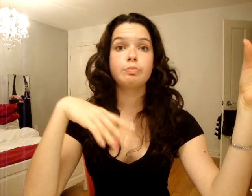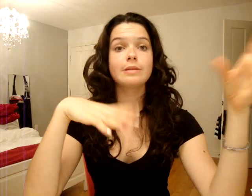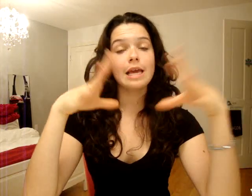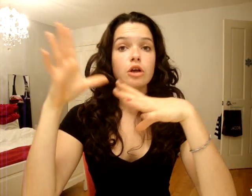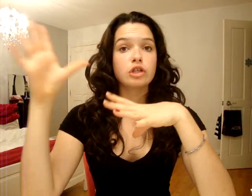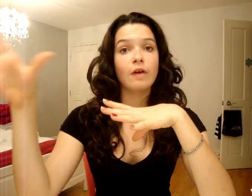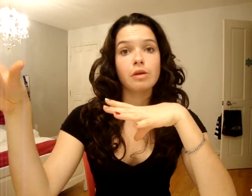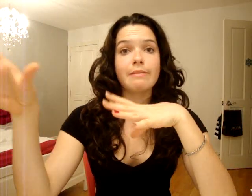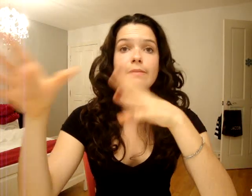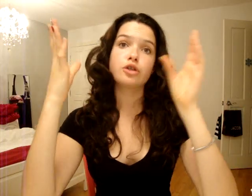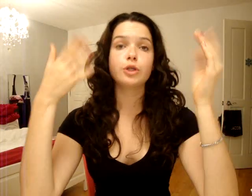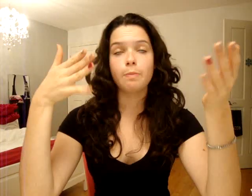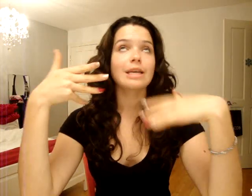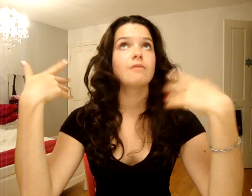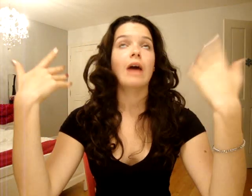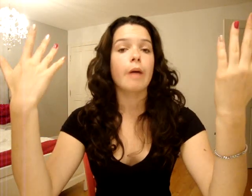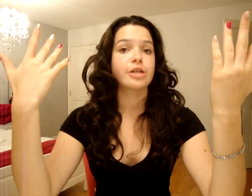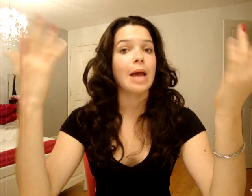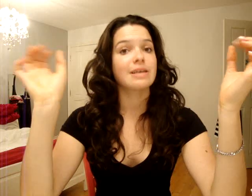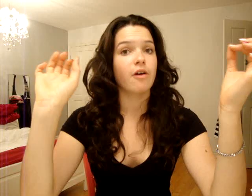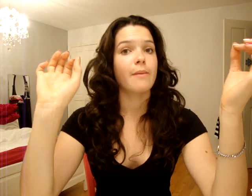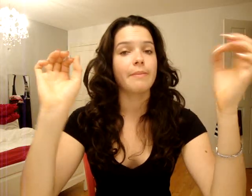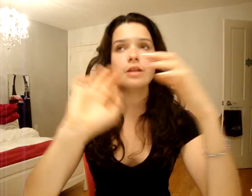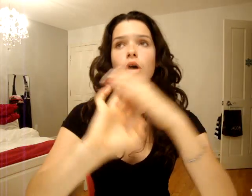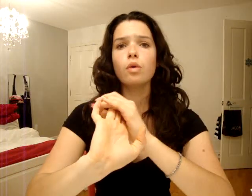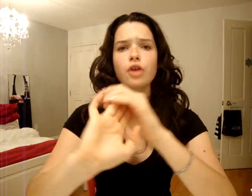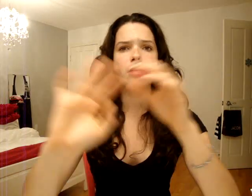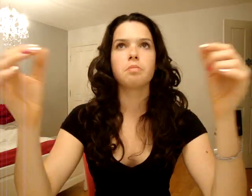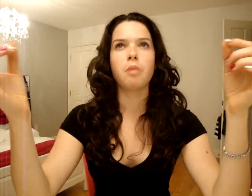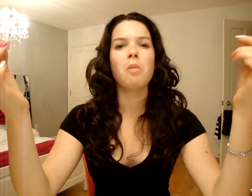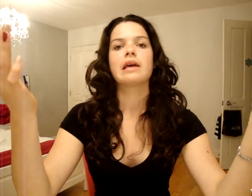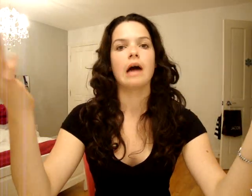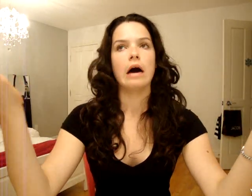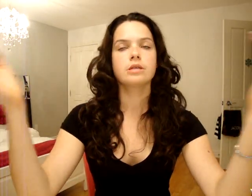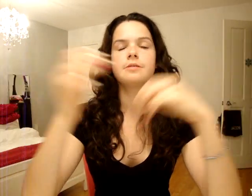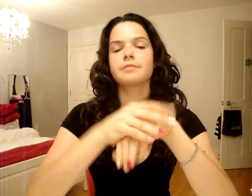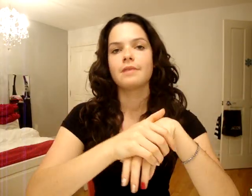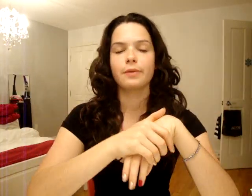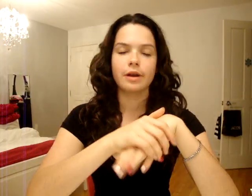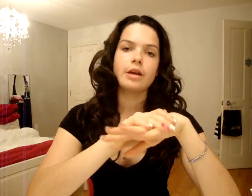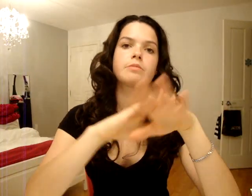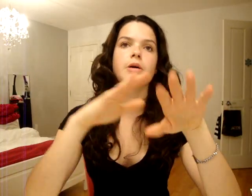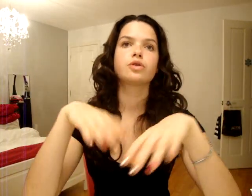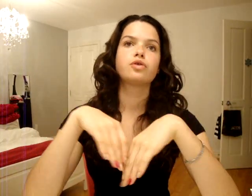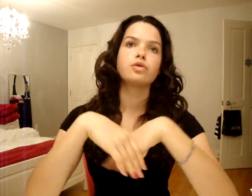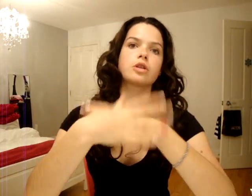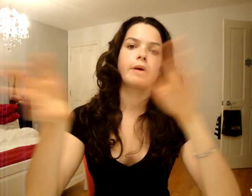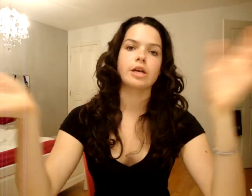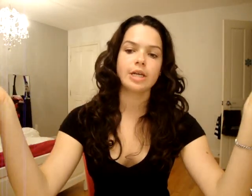tu vois que ton ami, tu splittes avec le bras en moins cher et ça vaut vraiment la peine. Ou t'as comme une bombe à gaz. Fait que là, il te passe tout ce que tu peux acheter.